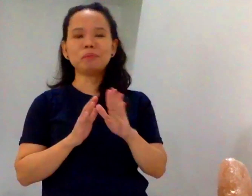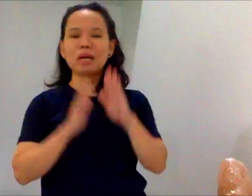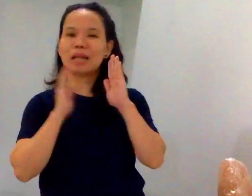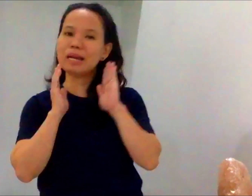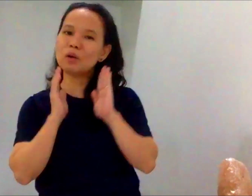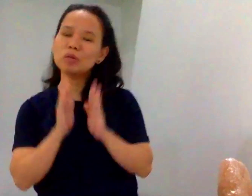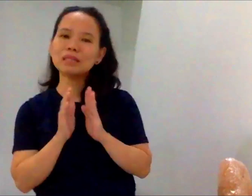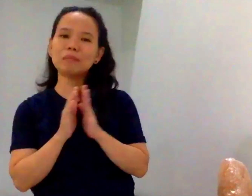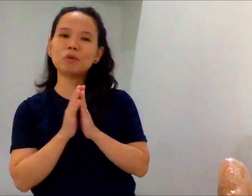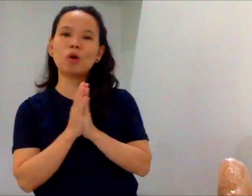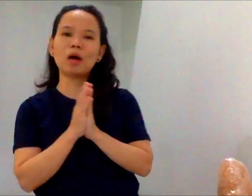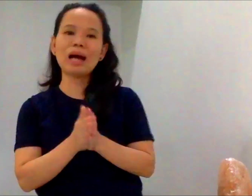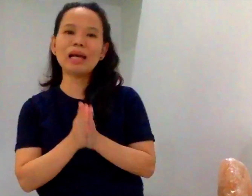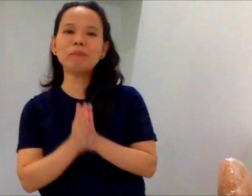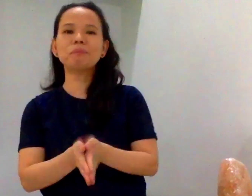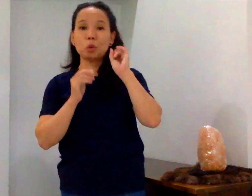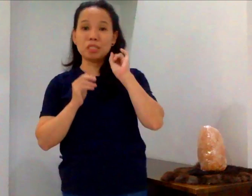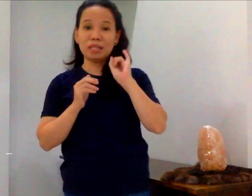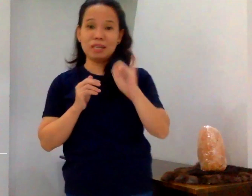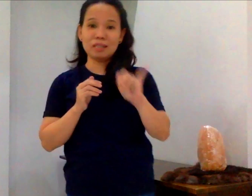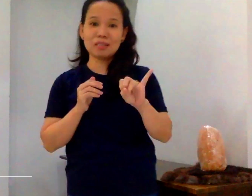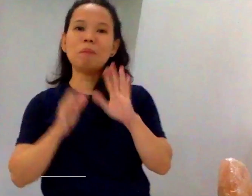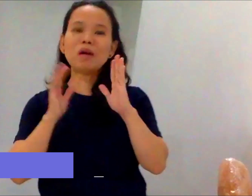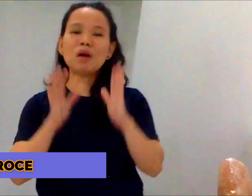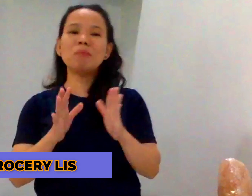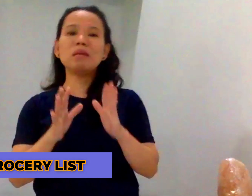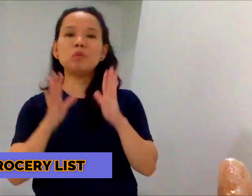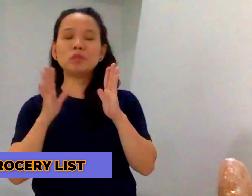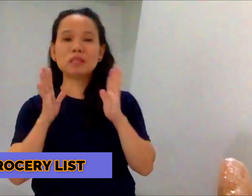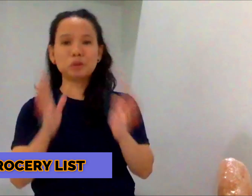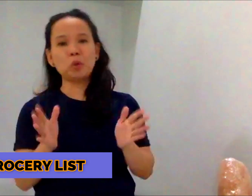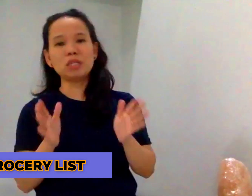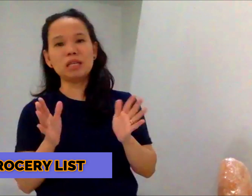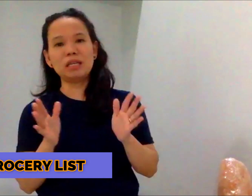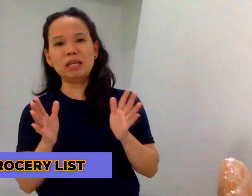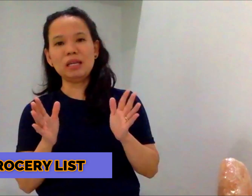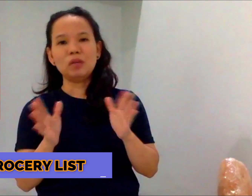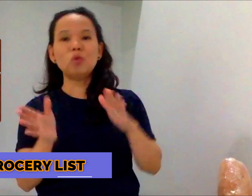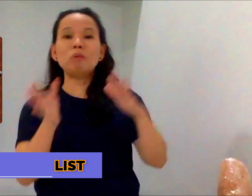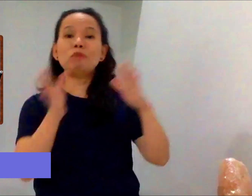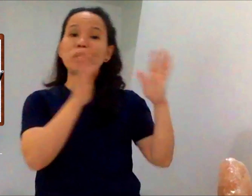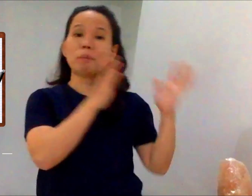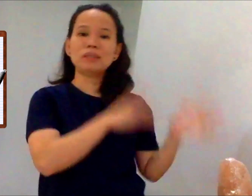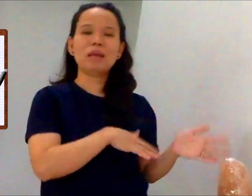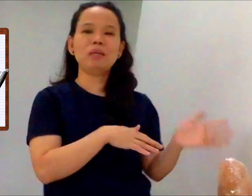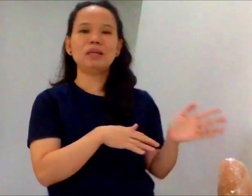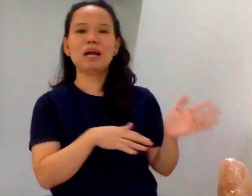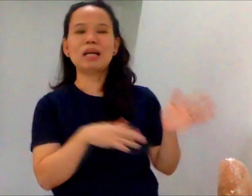dahil ang unang tip ko ay grocery list. Bago kami pumunta sa grocery, noong before the pandemic, ang